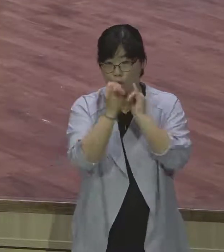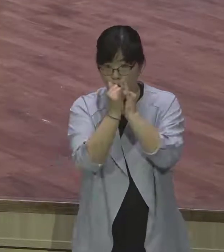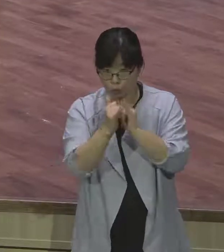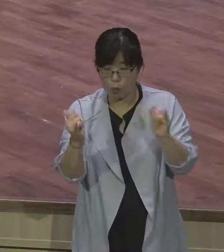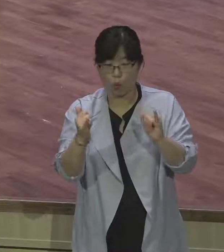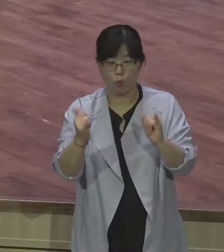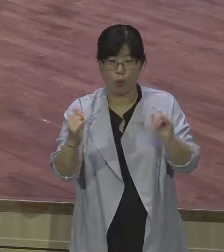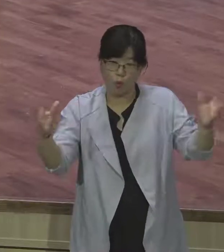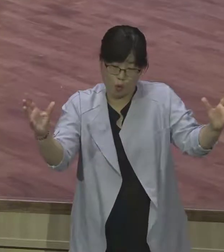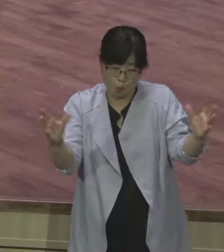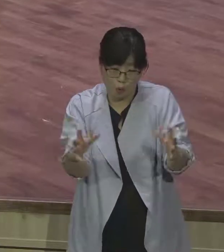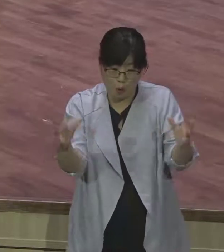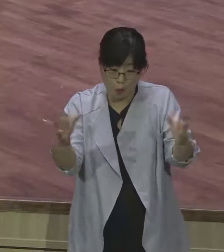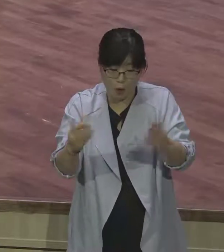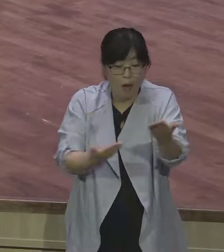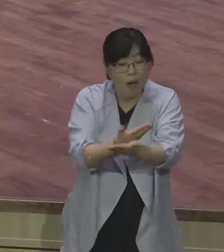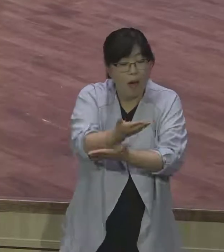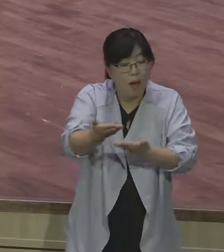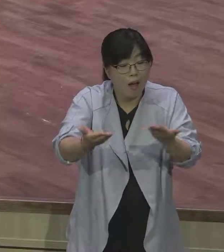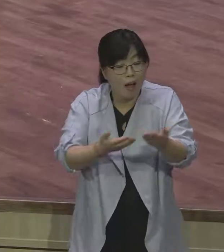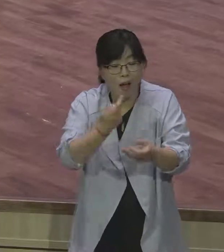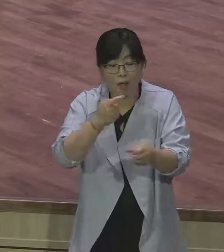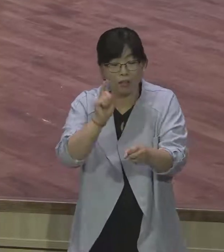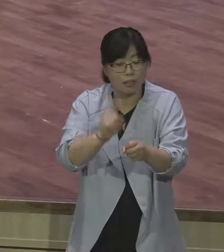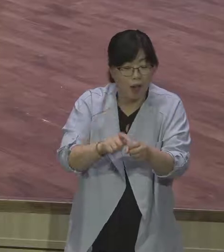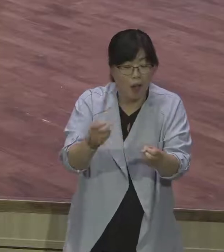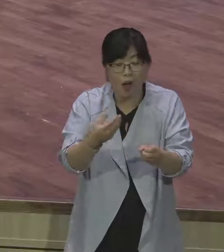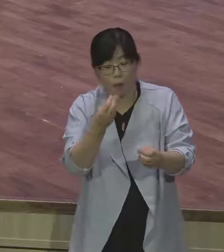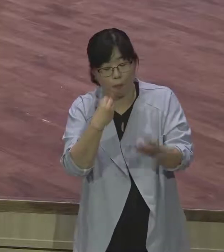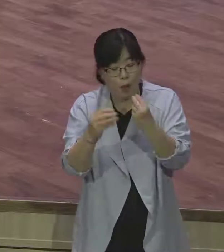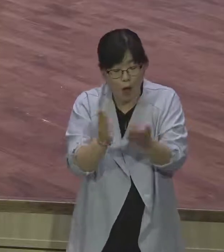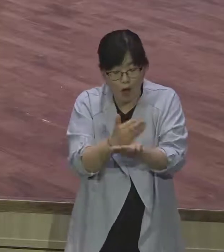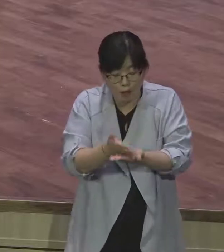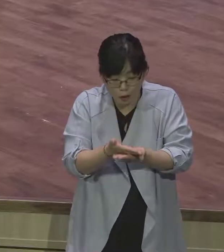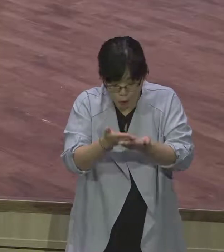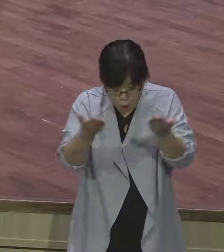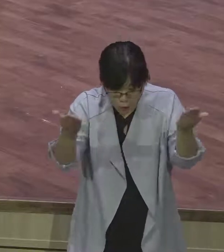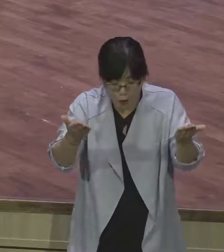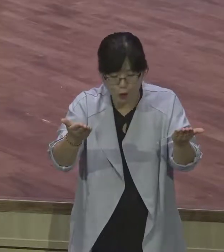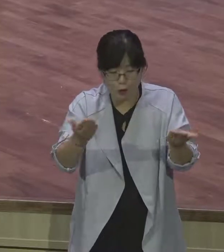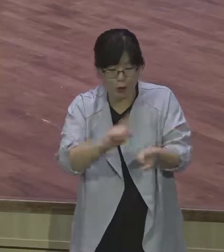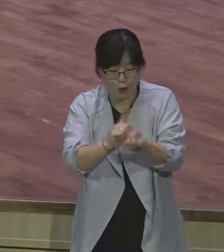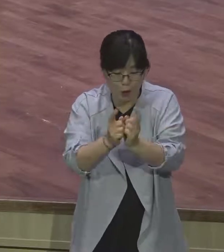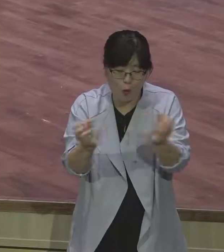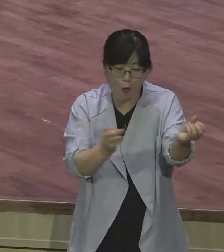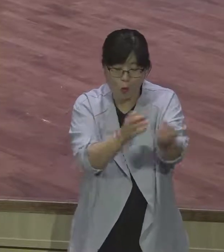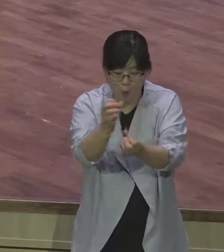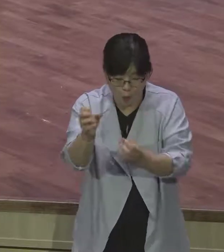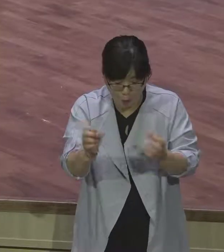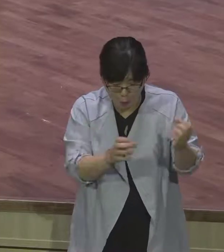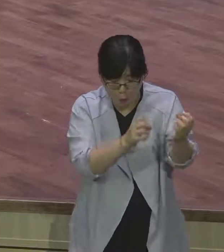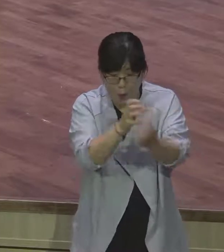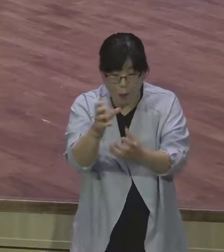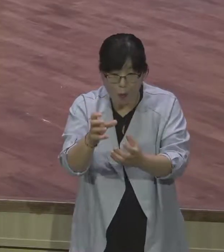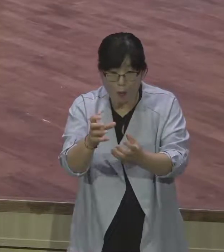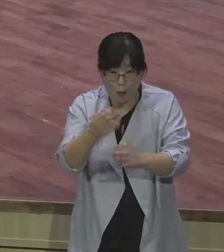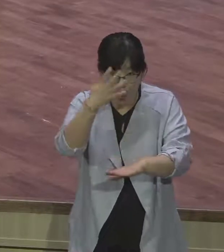하나님을 참여하며 온 백성의 칭송을 받으니 주께서 구원 받는 사람을 날마다 더하게 하시더라. 날